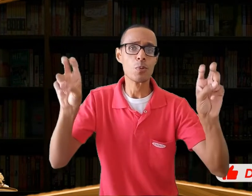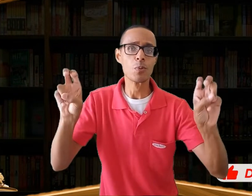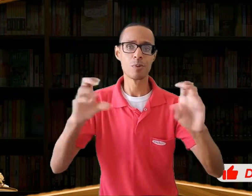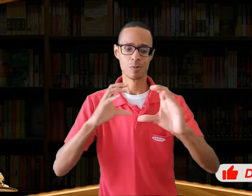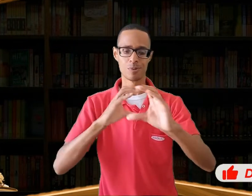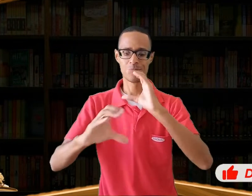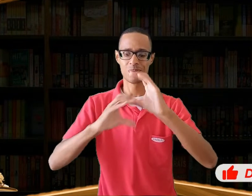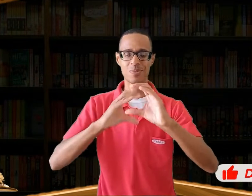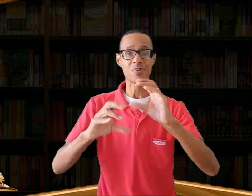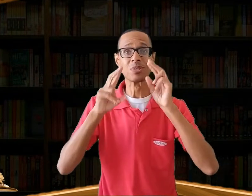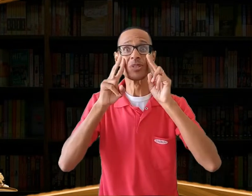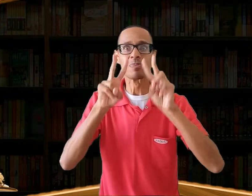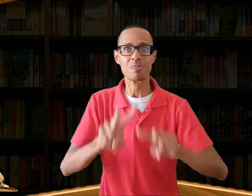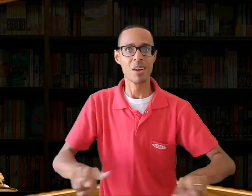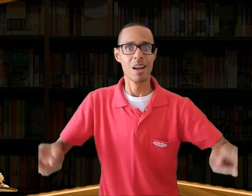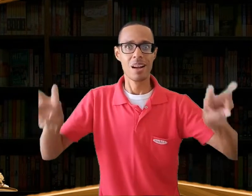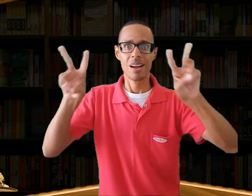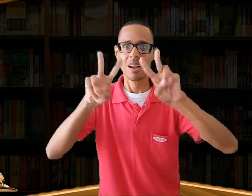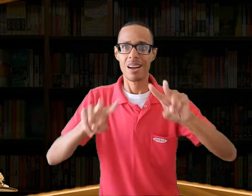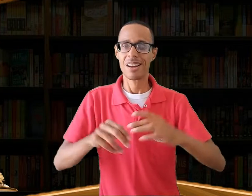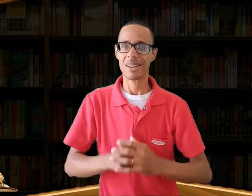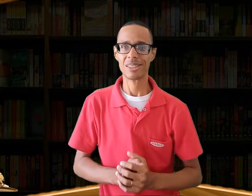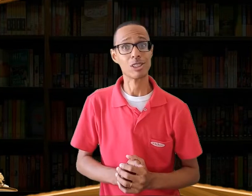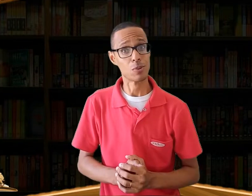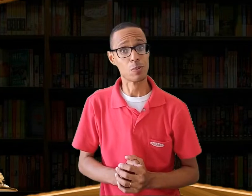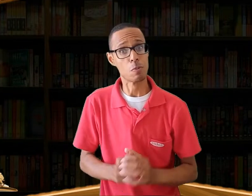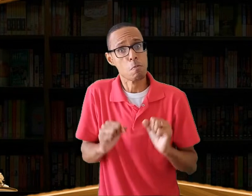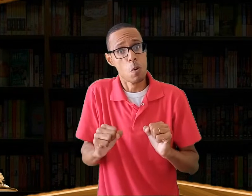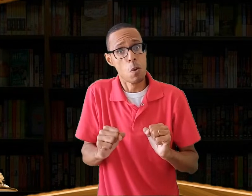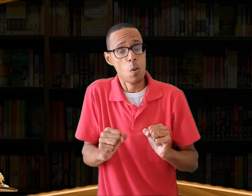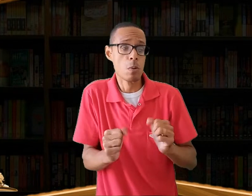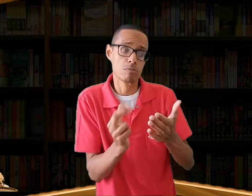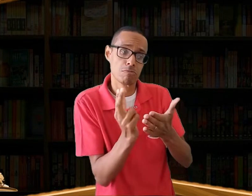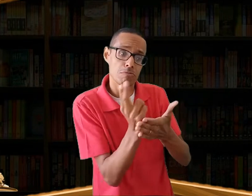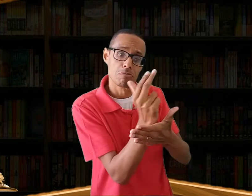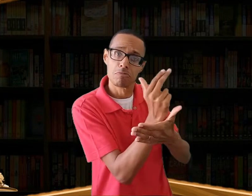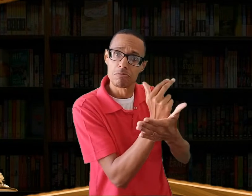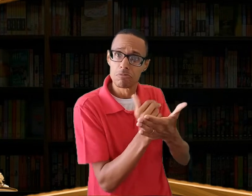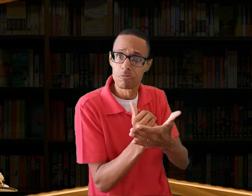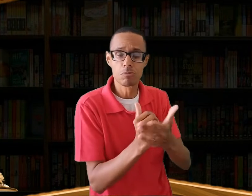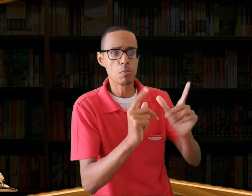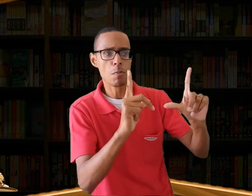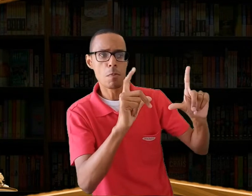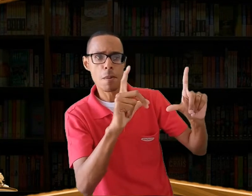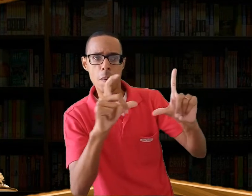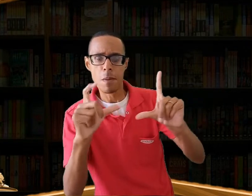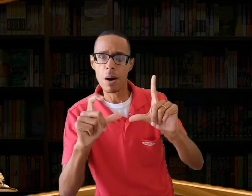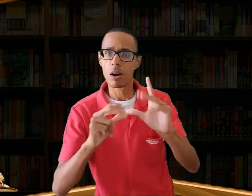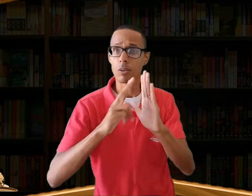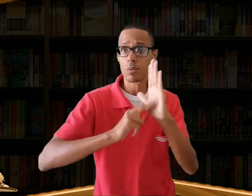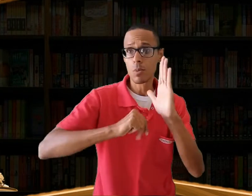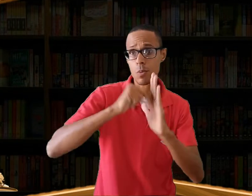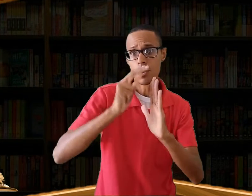visual, que pode ocorrer por meio de fotografias, gravuras e pinturas,